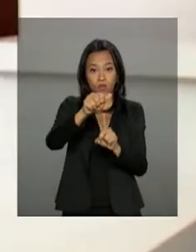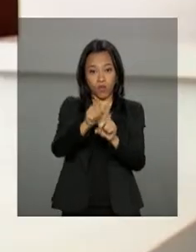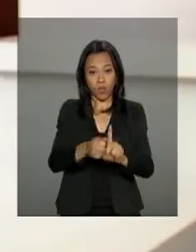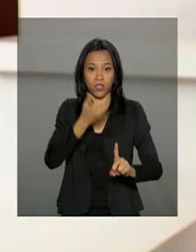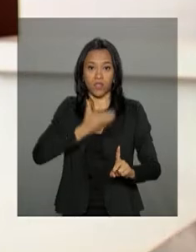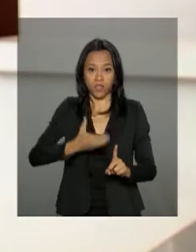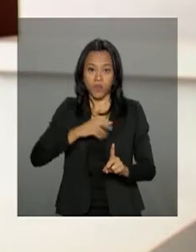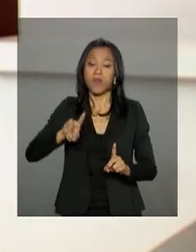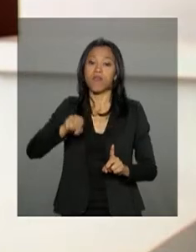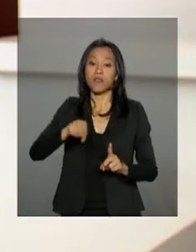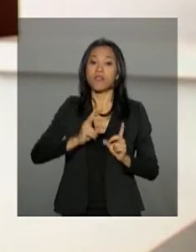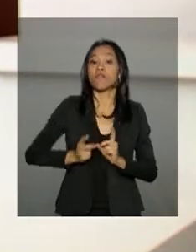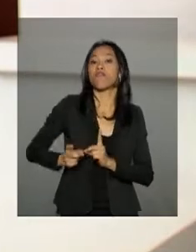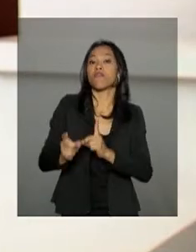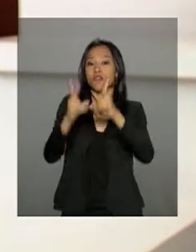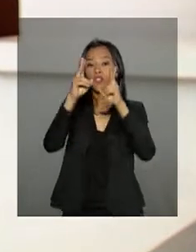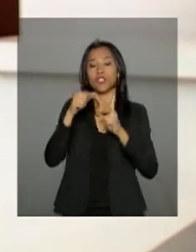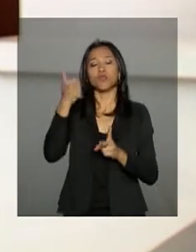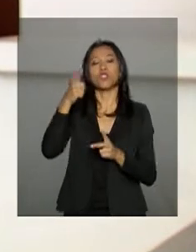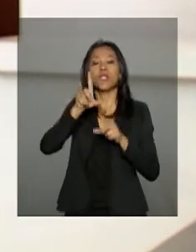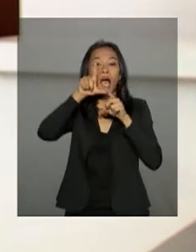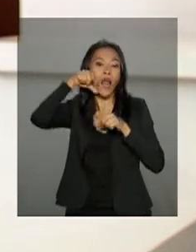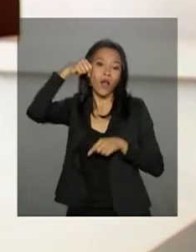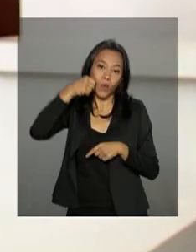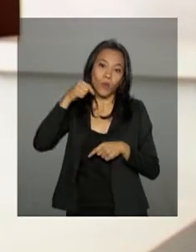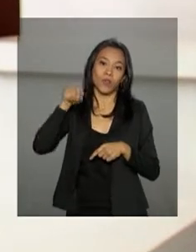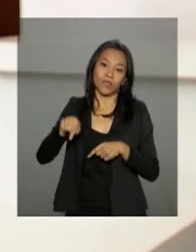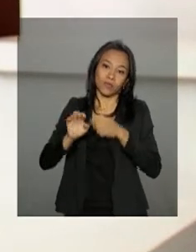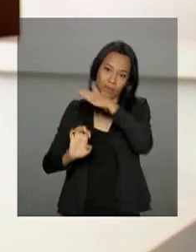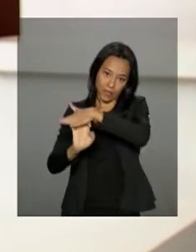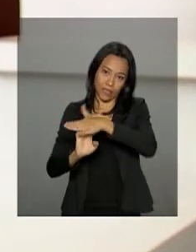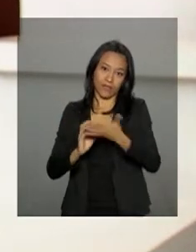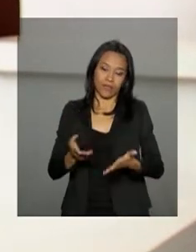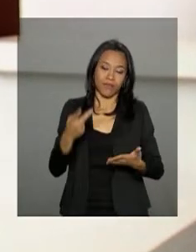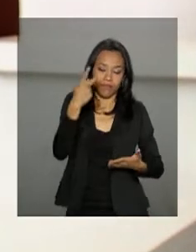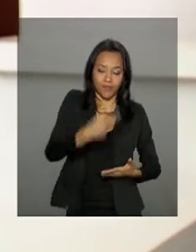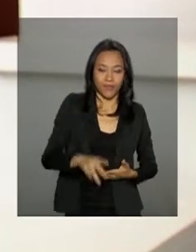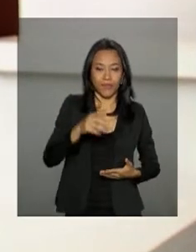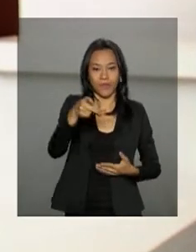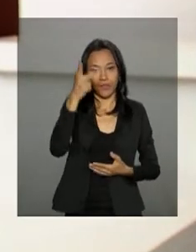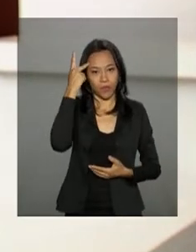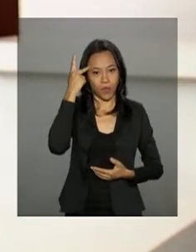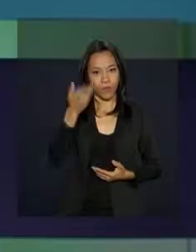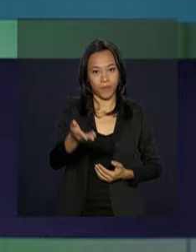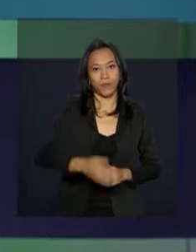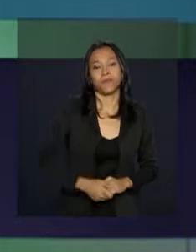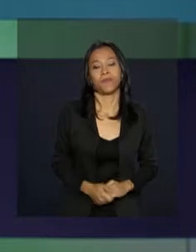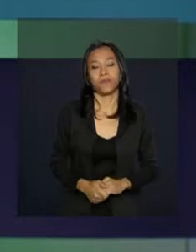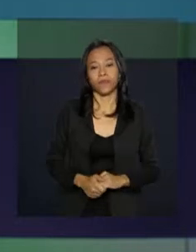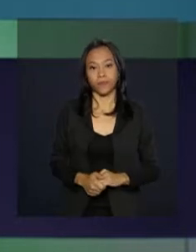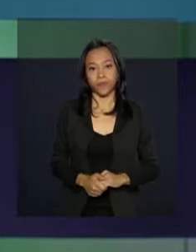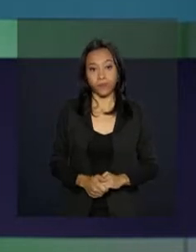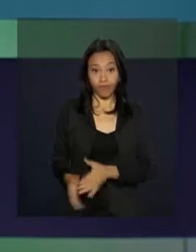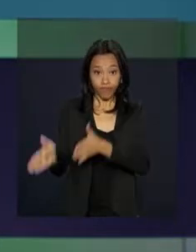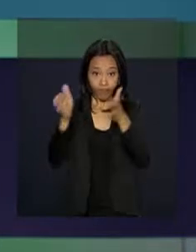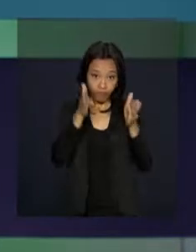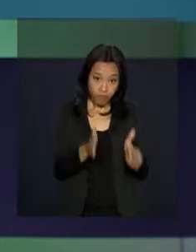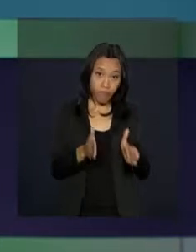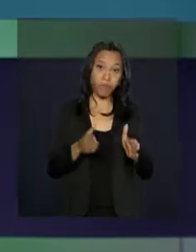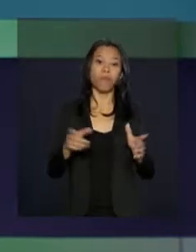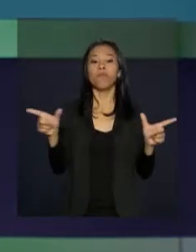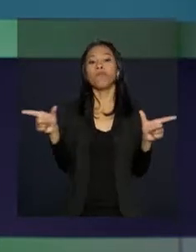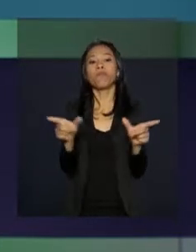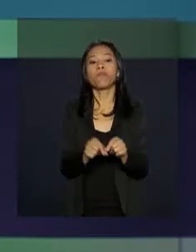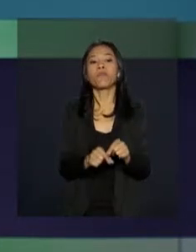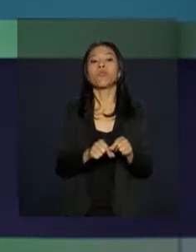vendida a Companhia Energética de Alagoas, a CEAL. De São Paulo, Ricardo Ferraz. O Instituto Nacional